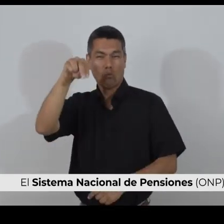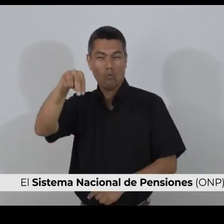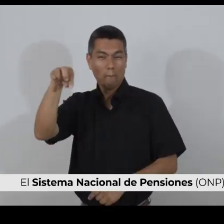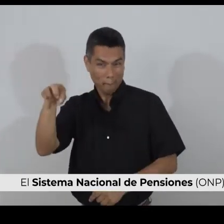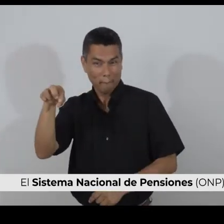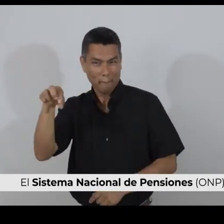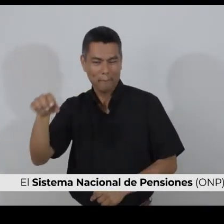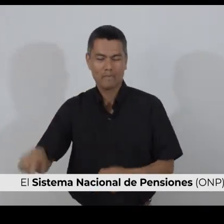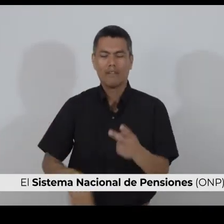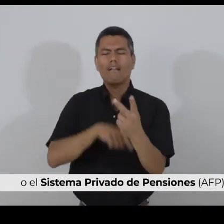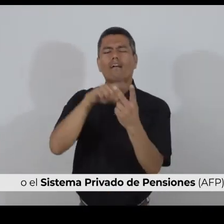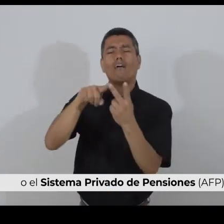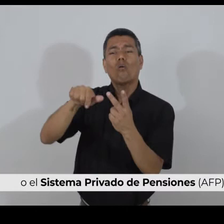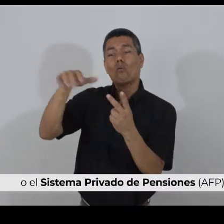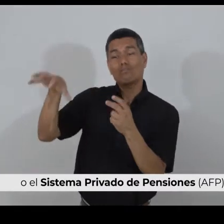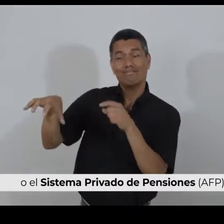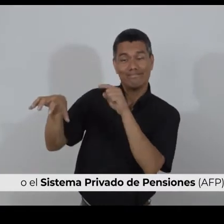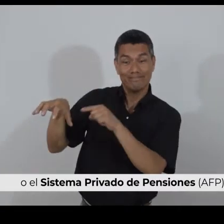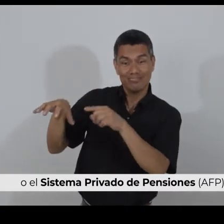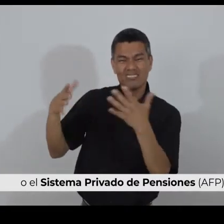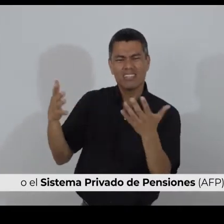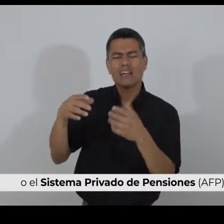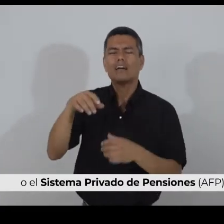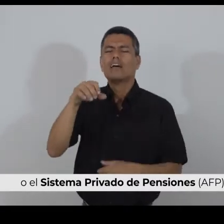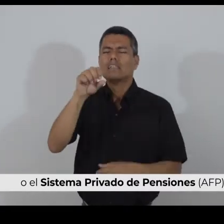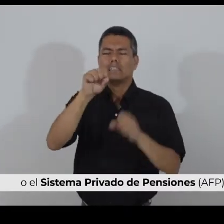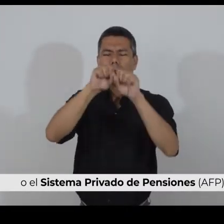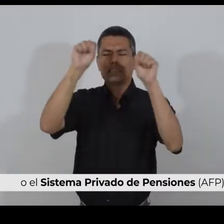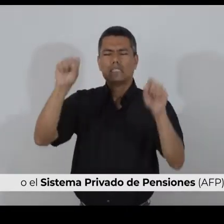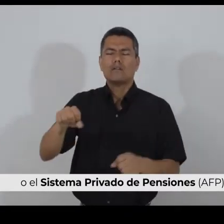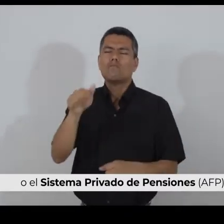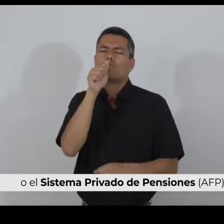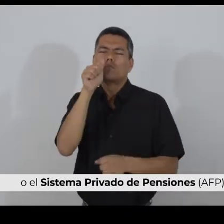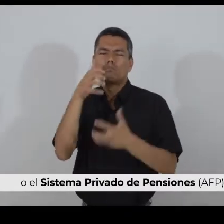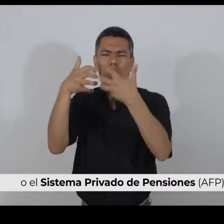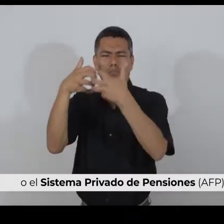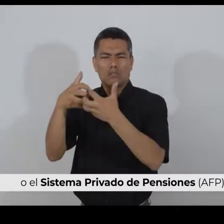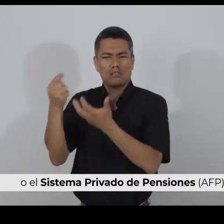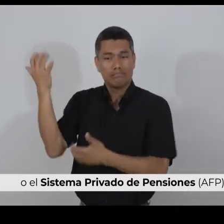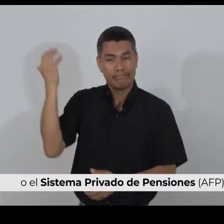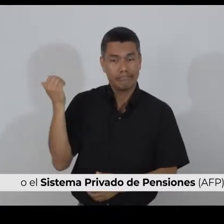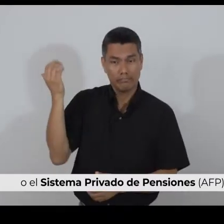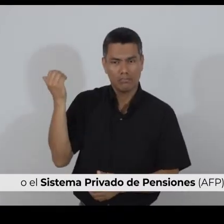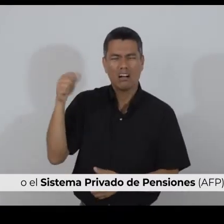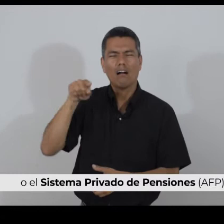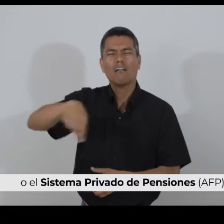o el Sistema Privado de Pensiones, conocido